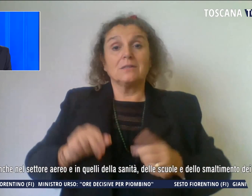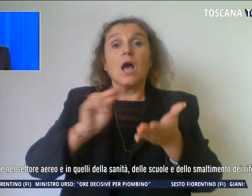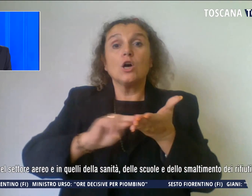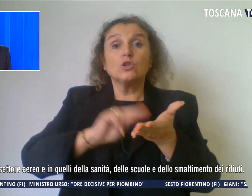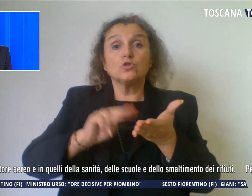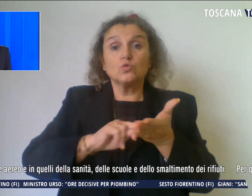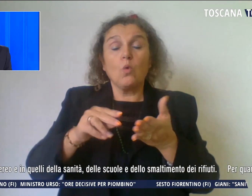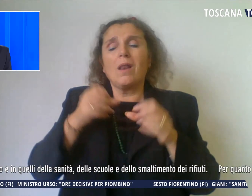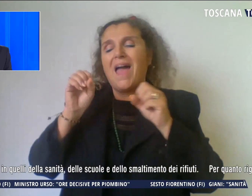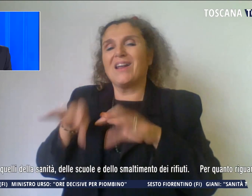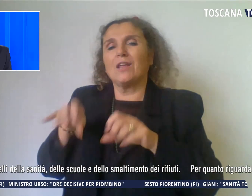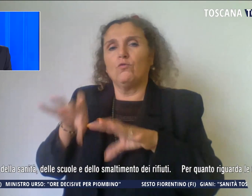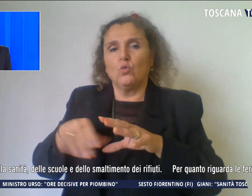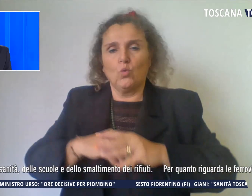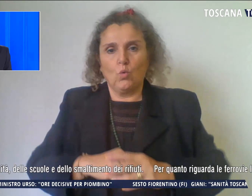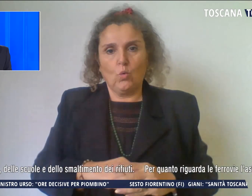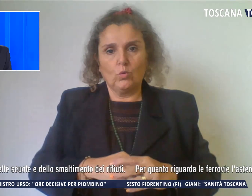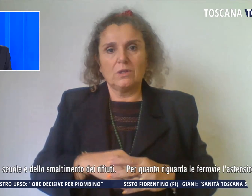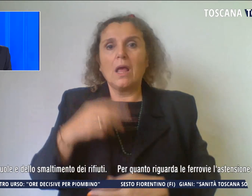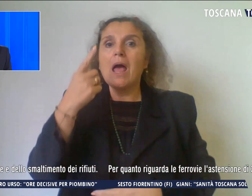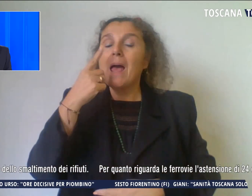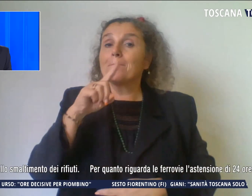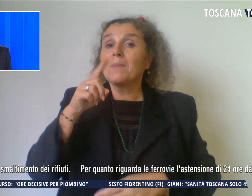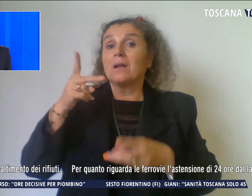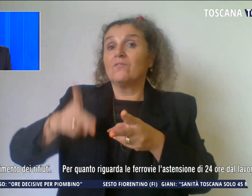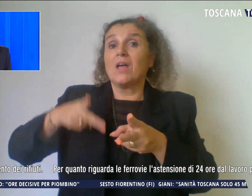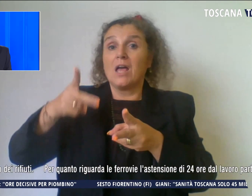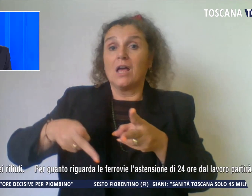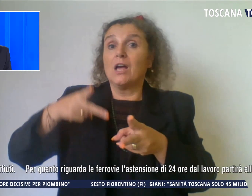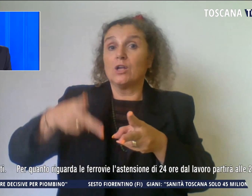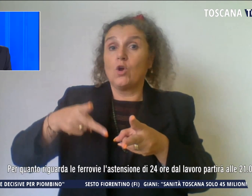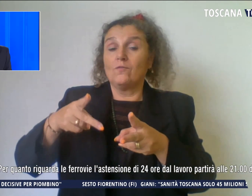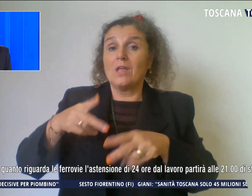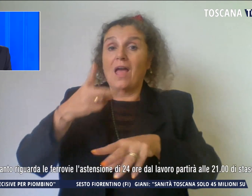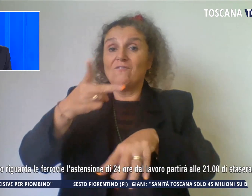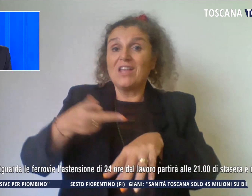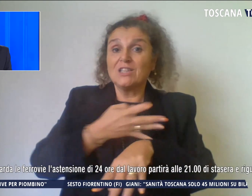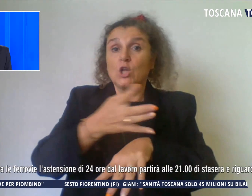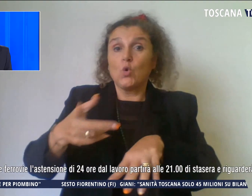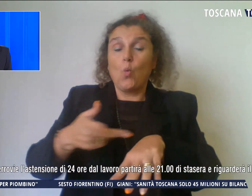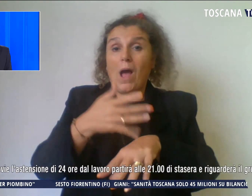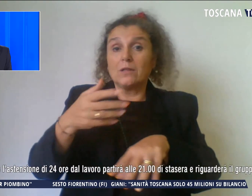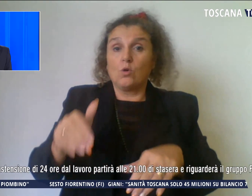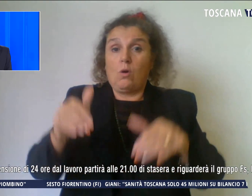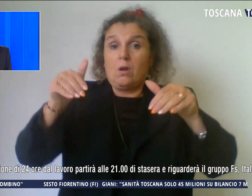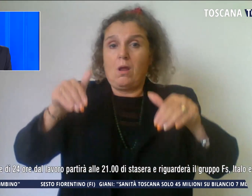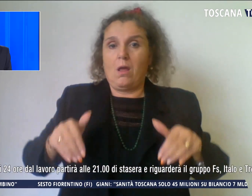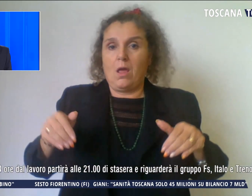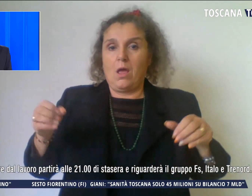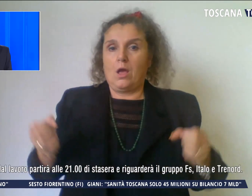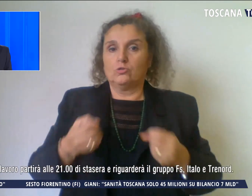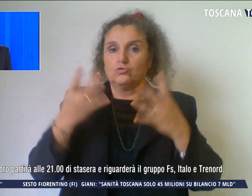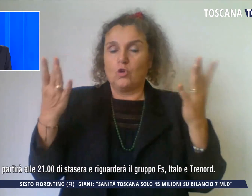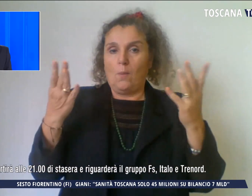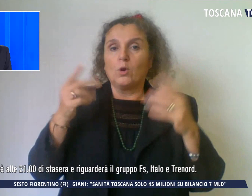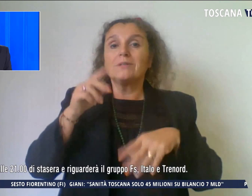dei rifiuti. Per quanto riguarda le ferrovie l'assenzione di 24 ore dal lavoro partirà dalle 21 di questa sera